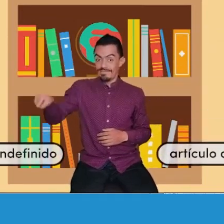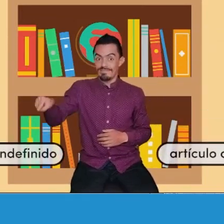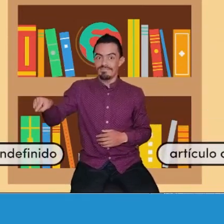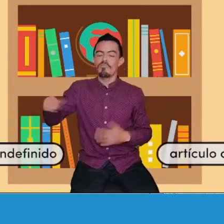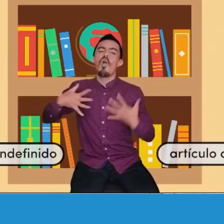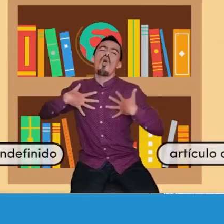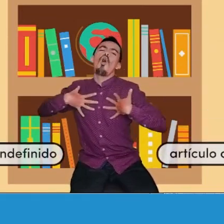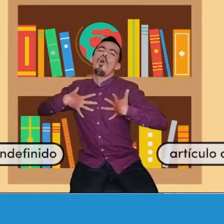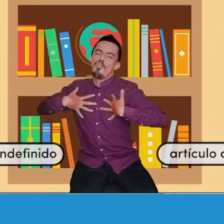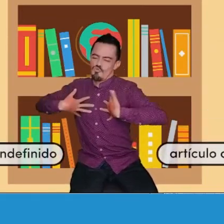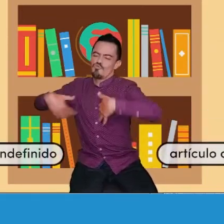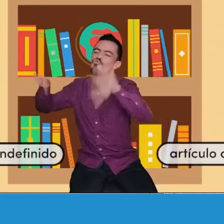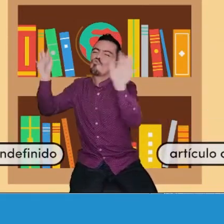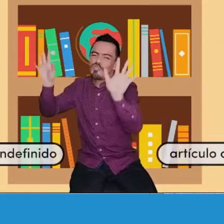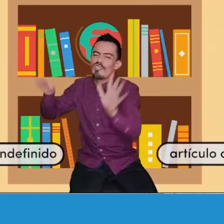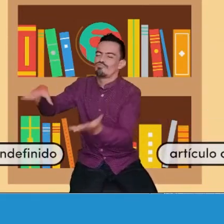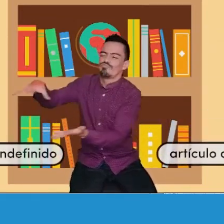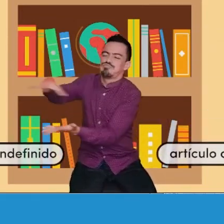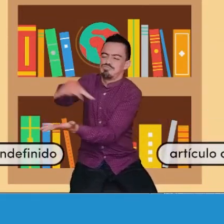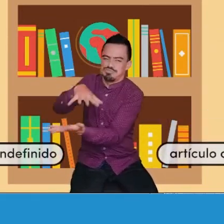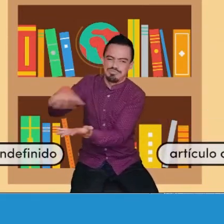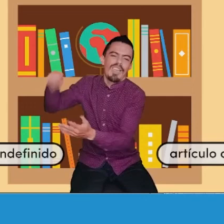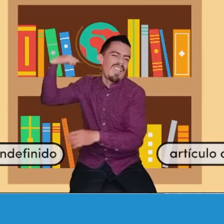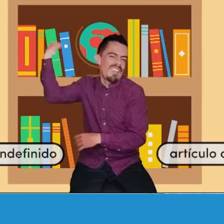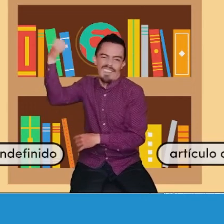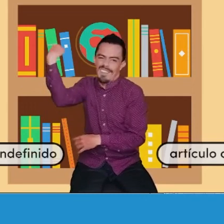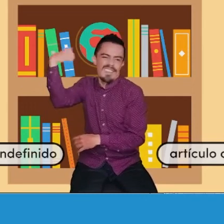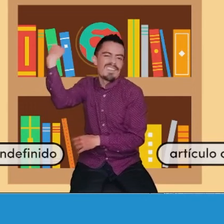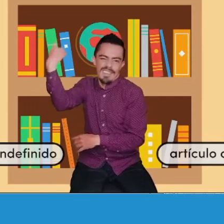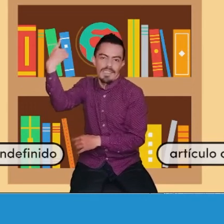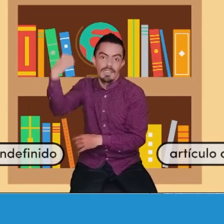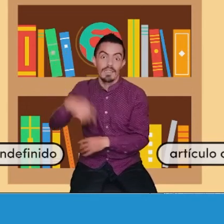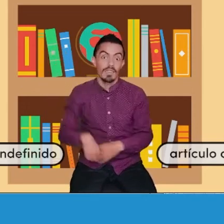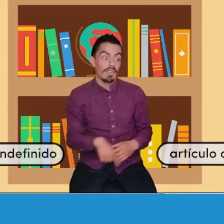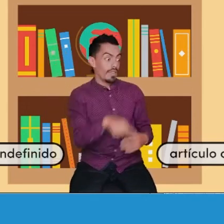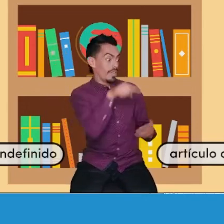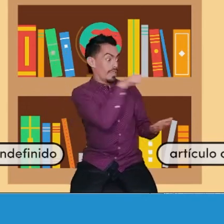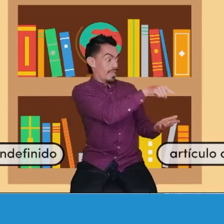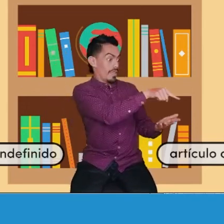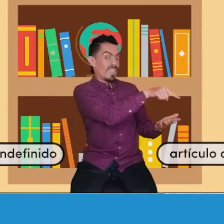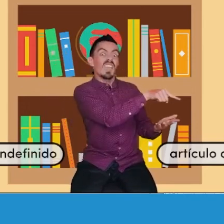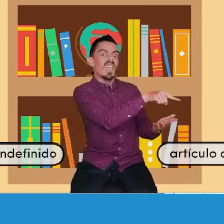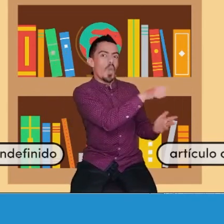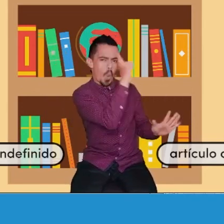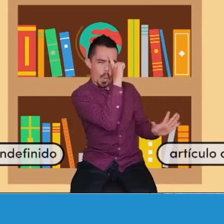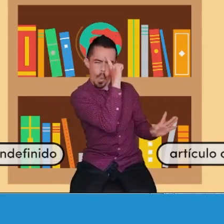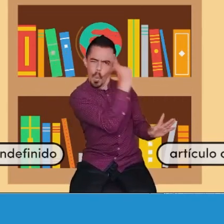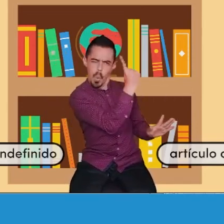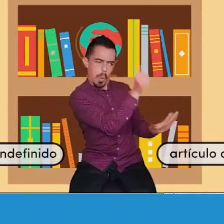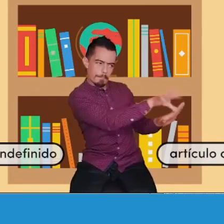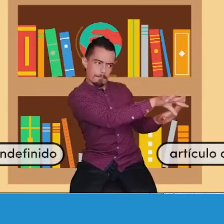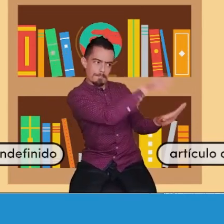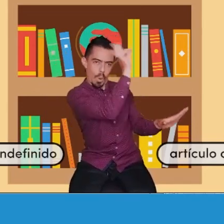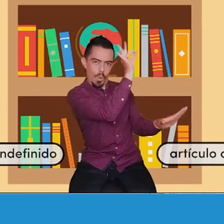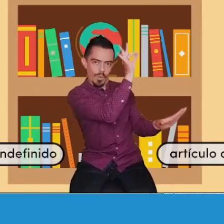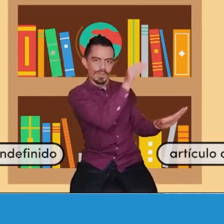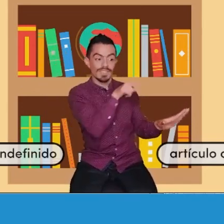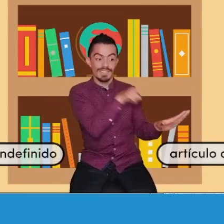Ahora bien, miren ustedes lo siguiente. Cuando hablamos de artículo indefinido, se puede referir a cualquier elemento de manera